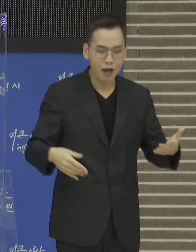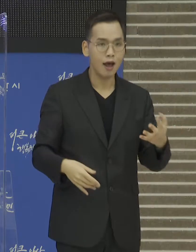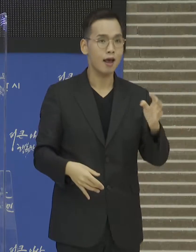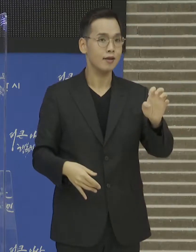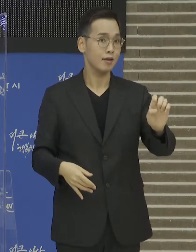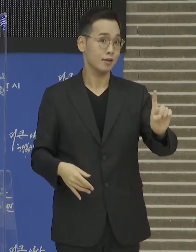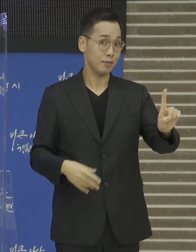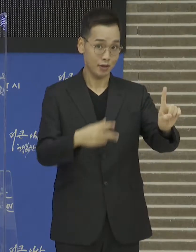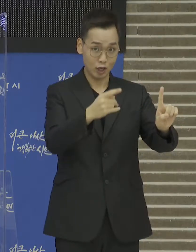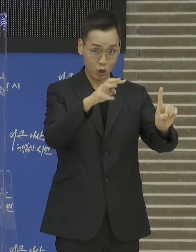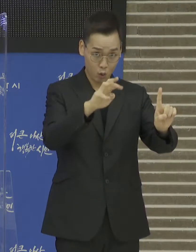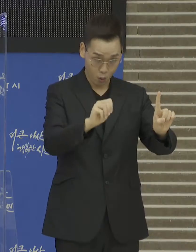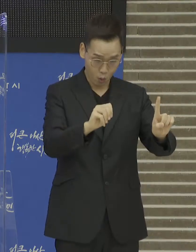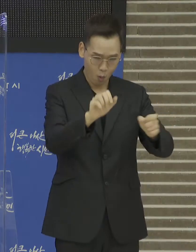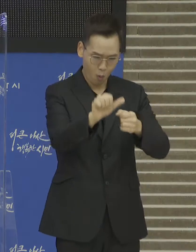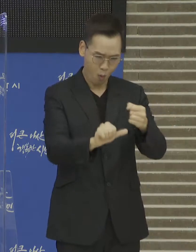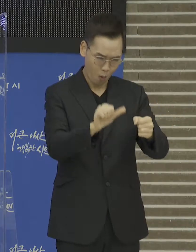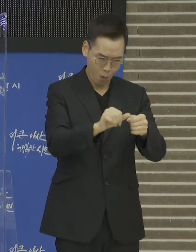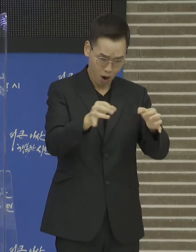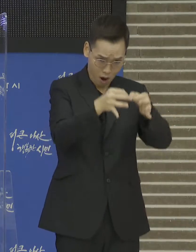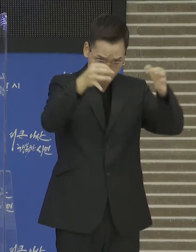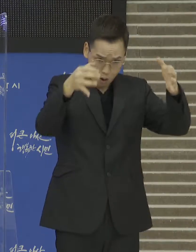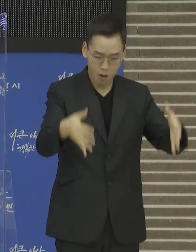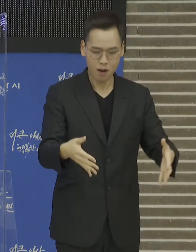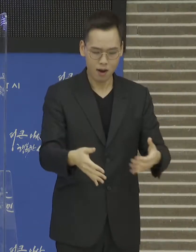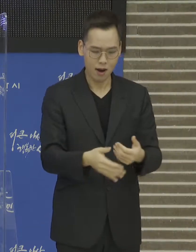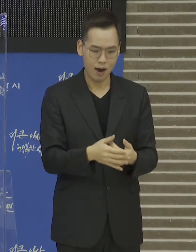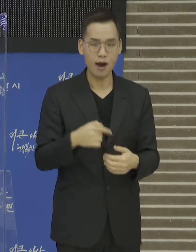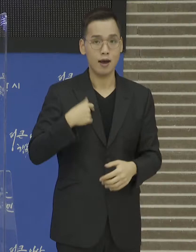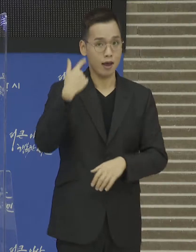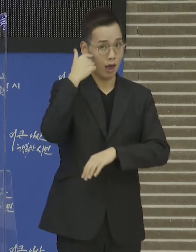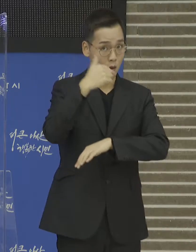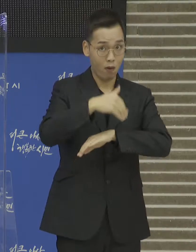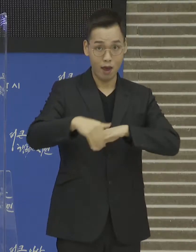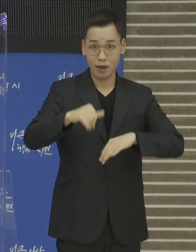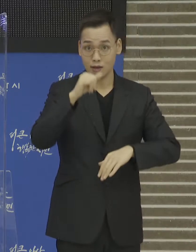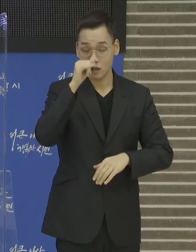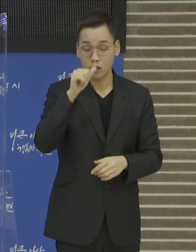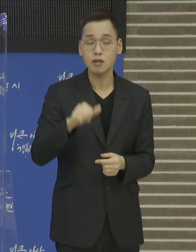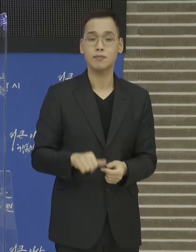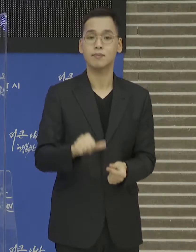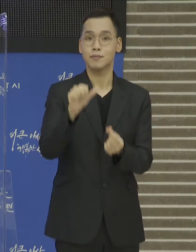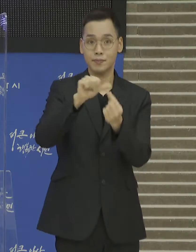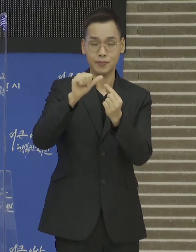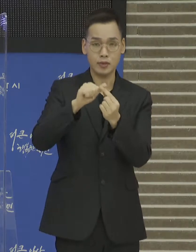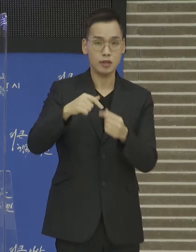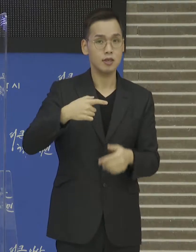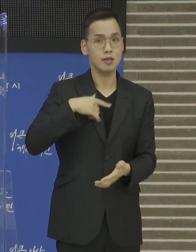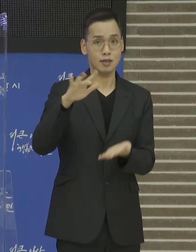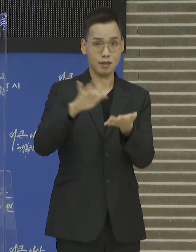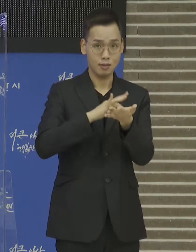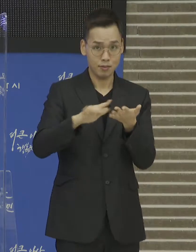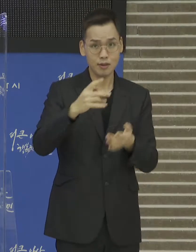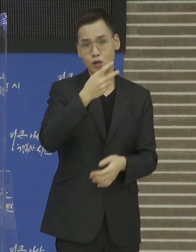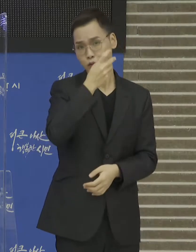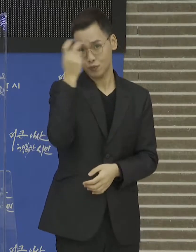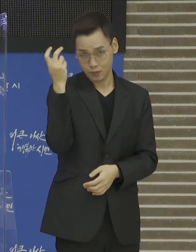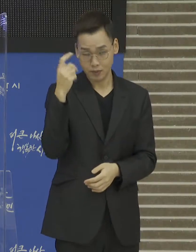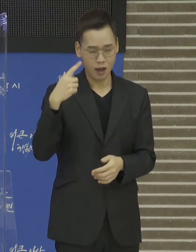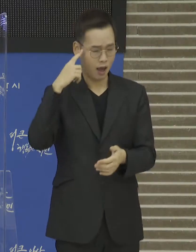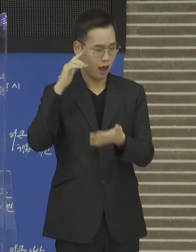상수도관을 교체할 계획입니다. 다섯 번째로 스마트 관람관리 인프라 구축 사업입니다.